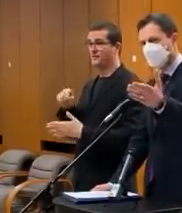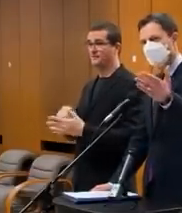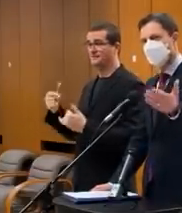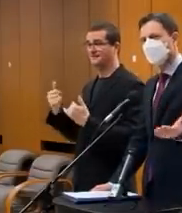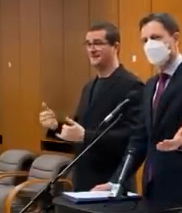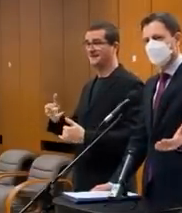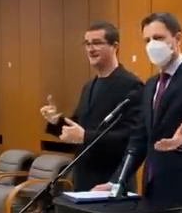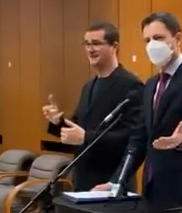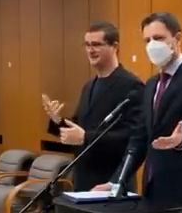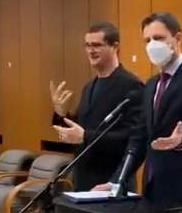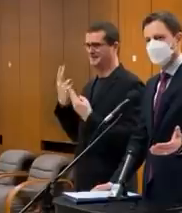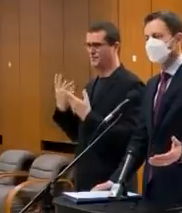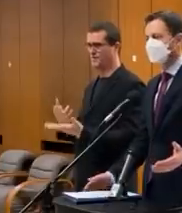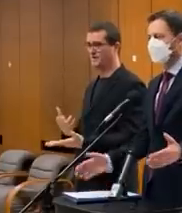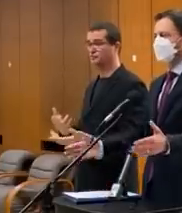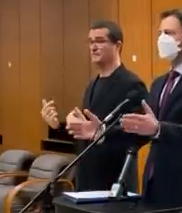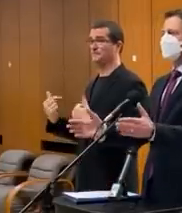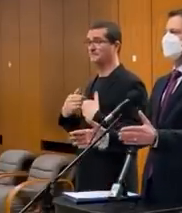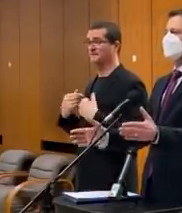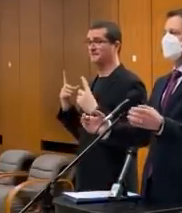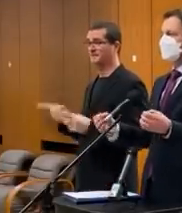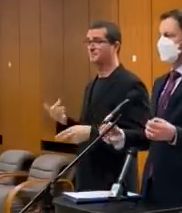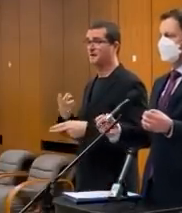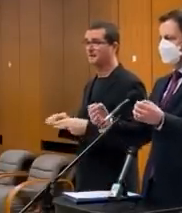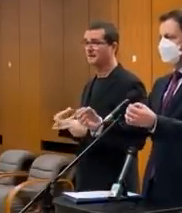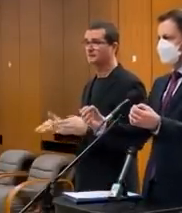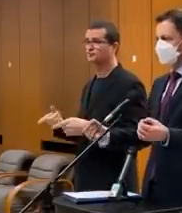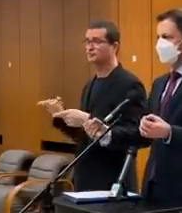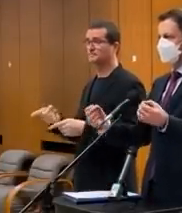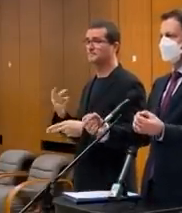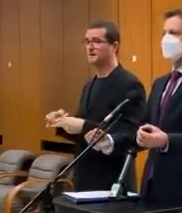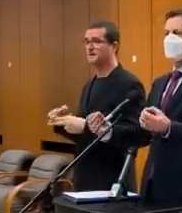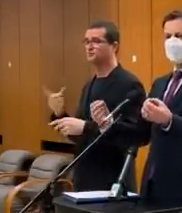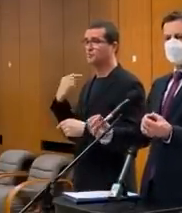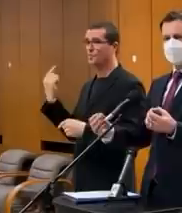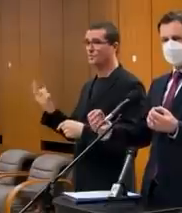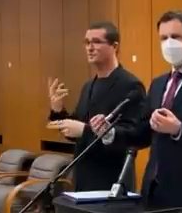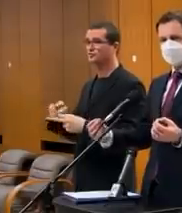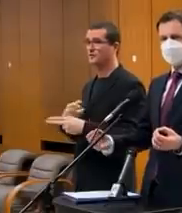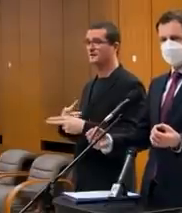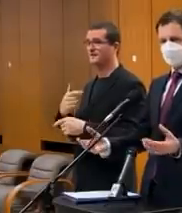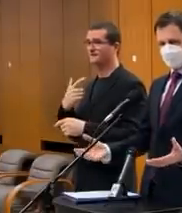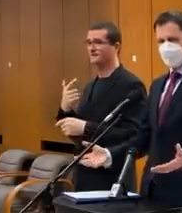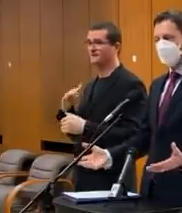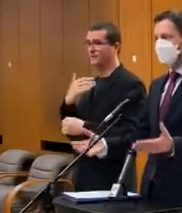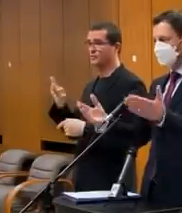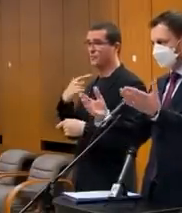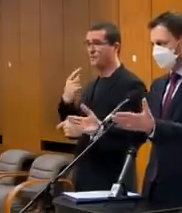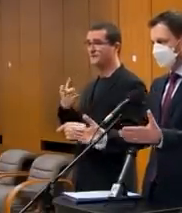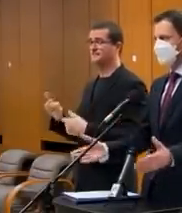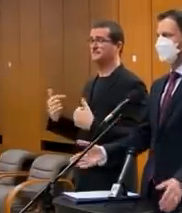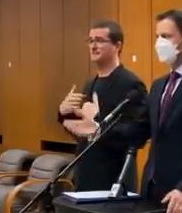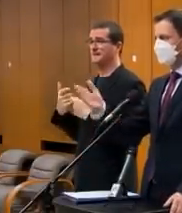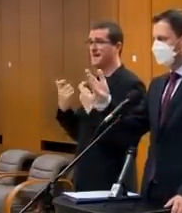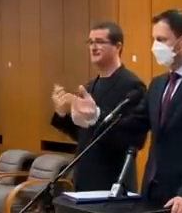ktorá v tomto momente je irrelevantná. My sa potrebujeme zaoberať a tým sa zaoberajú ľudia v štáte veľmi intenzívne. To je to, čo vám hovorím.